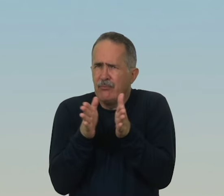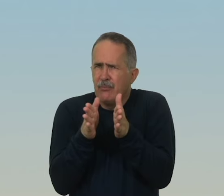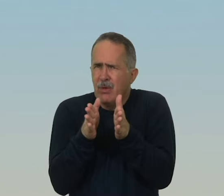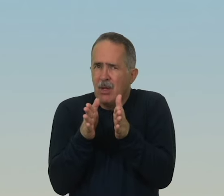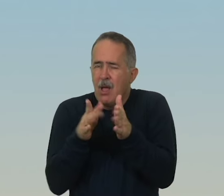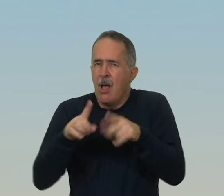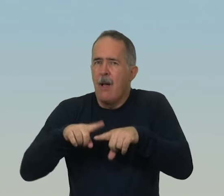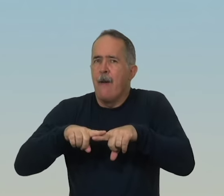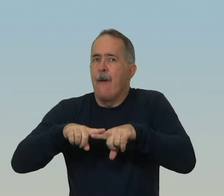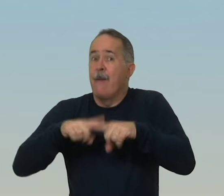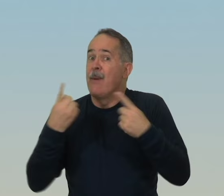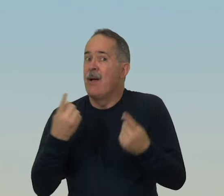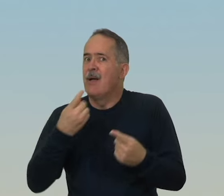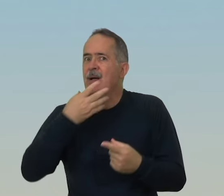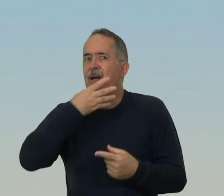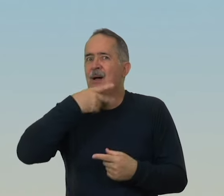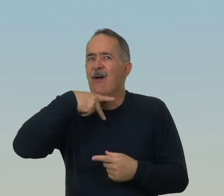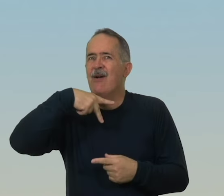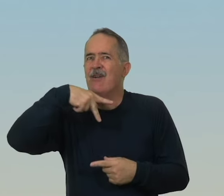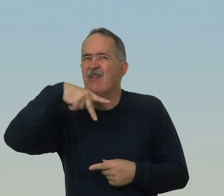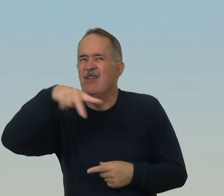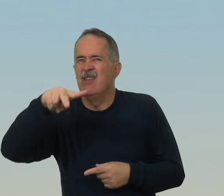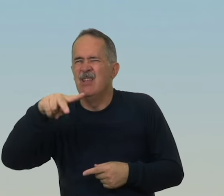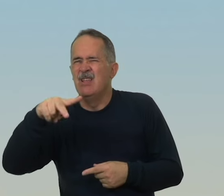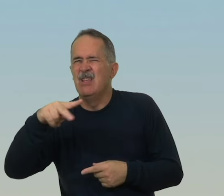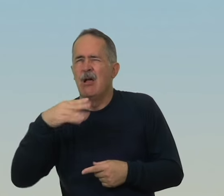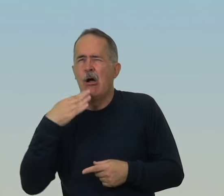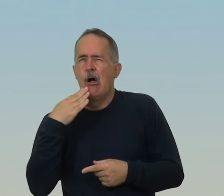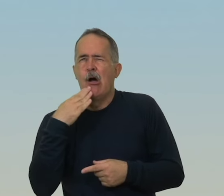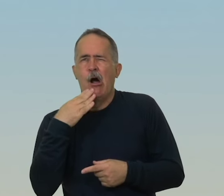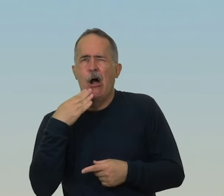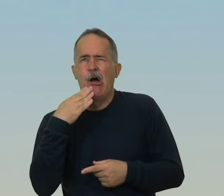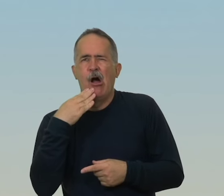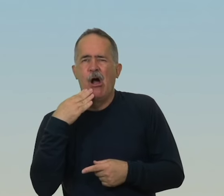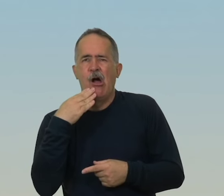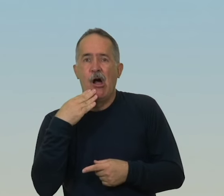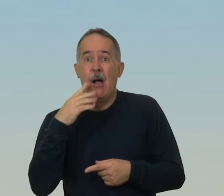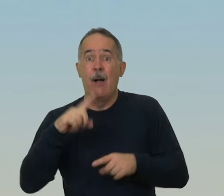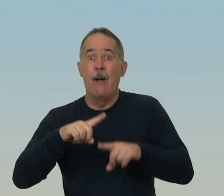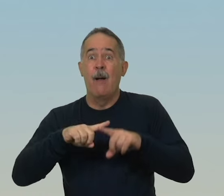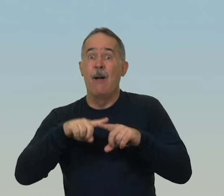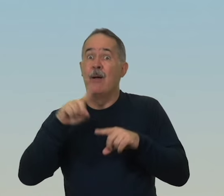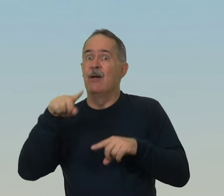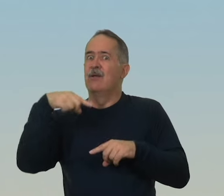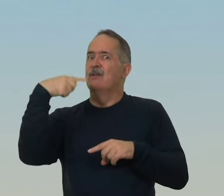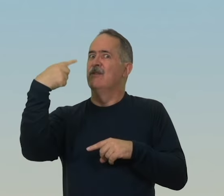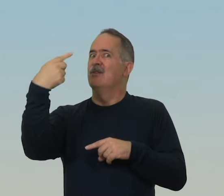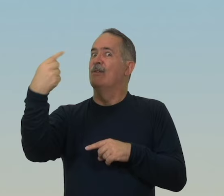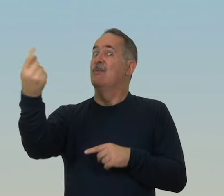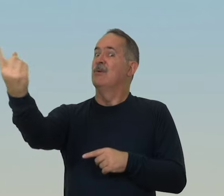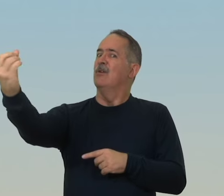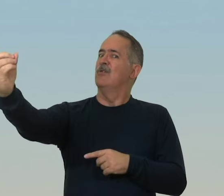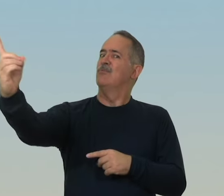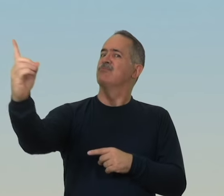e a nossa profecia é imperfeita, mas quando vier o que é perfeito,